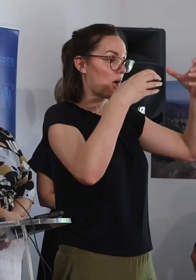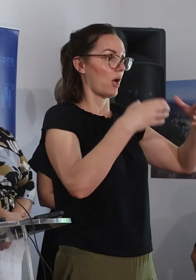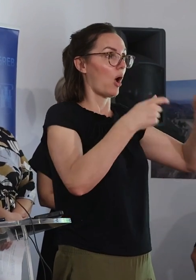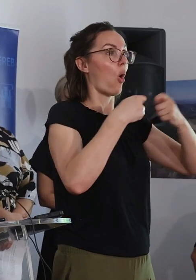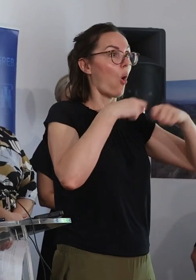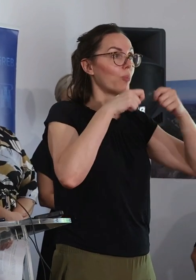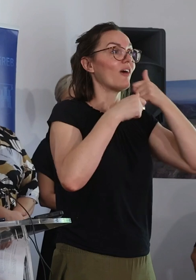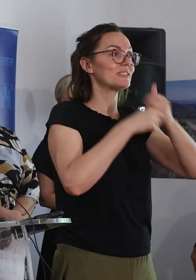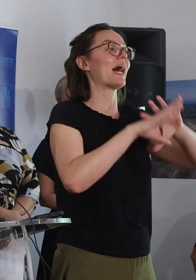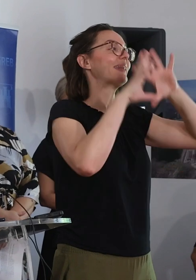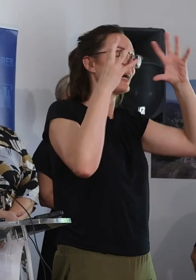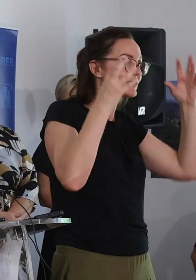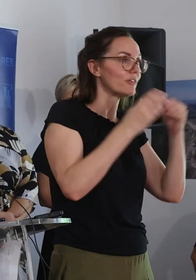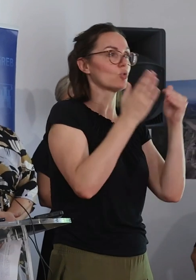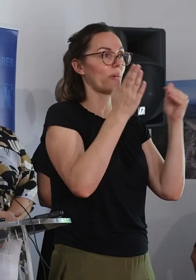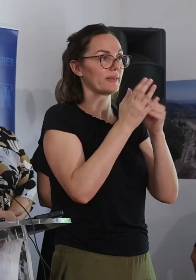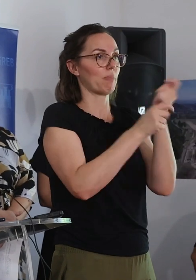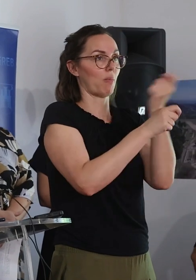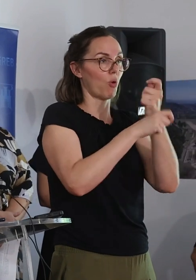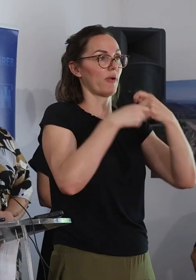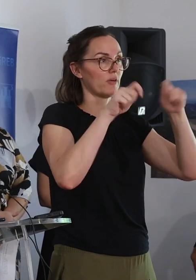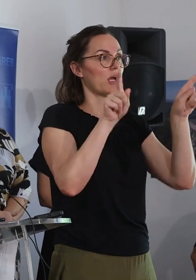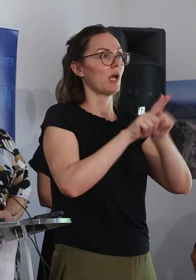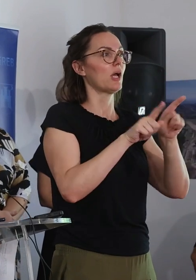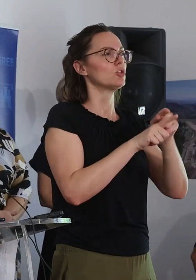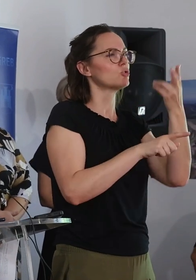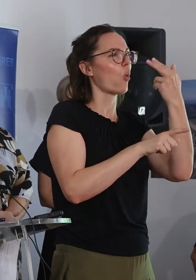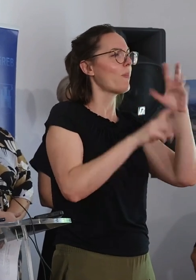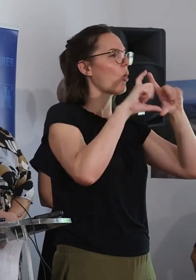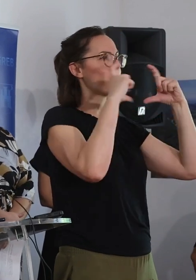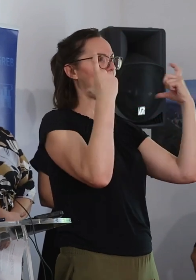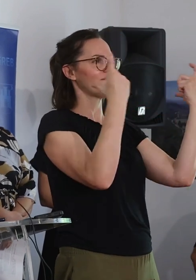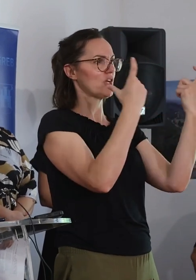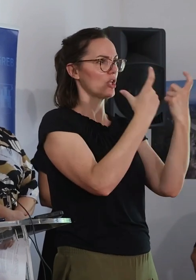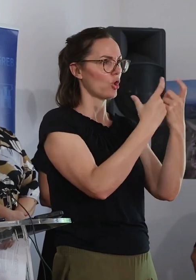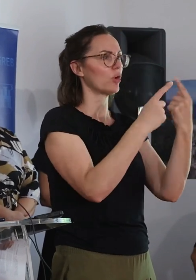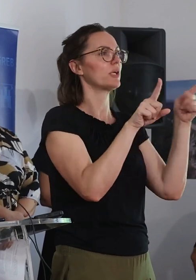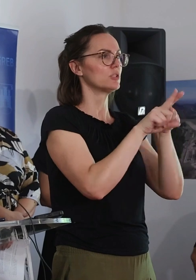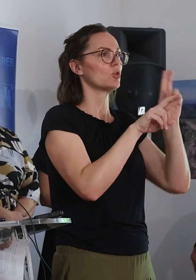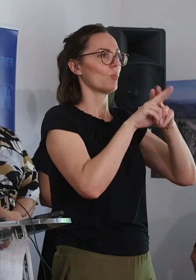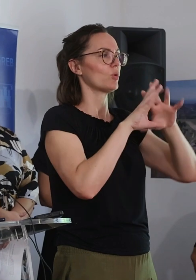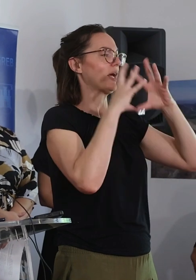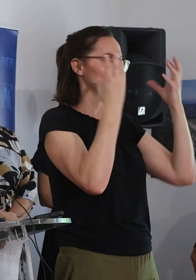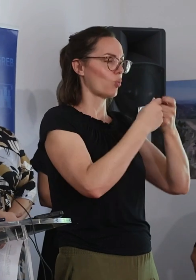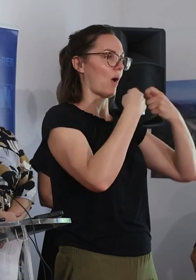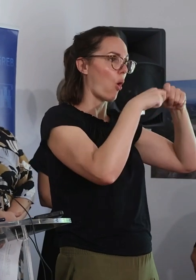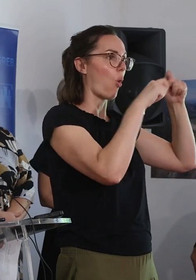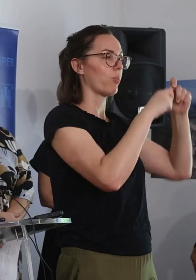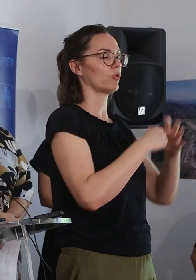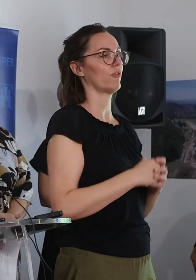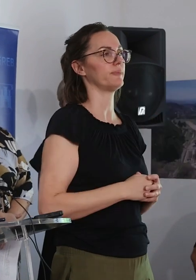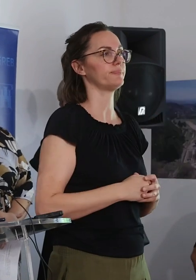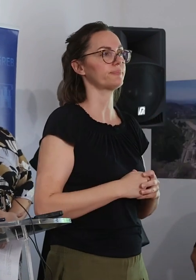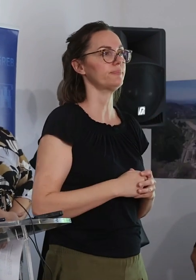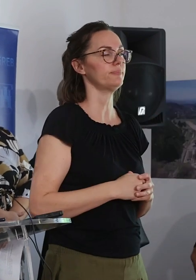celovita obnova ide. Isto tako u umjetnički paviljon je u konstrukcijsku obnovu i uskoro će krenuti i celovita obnova. U